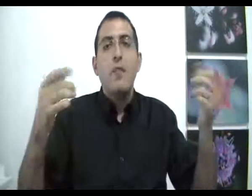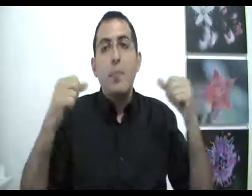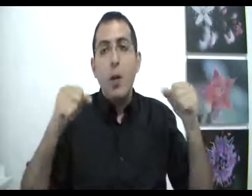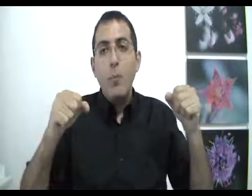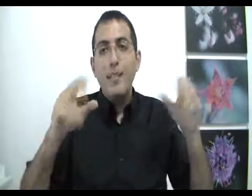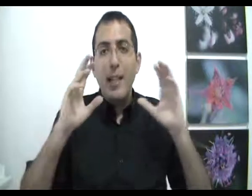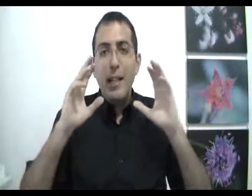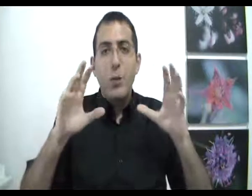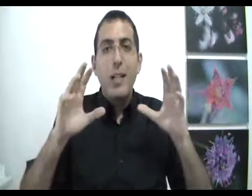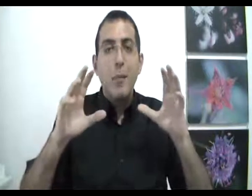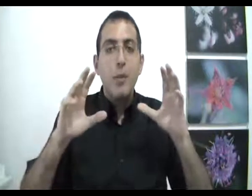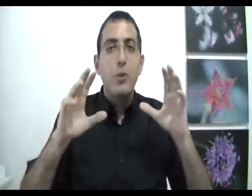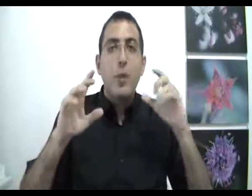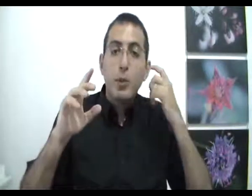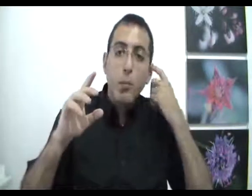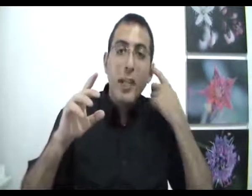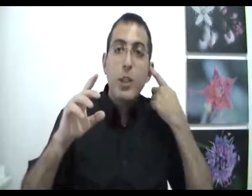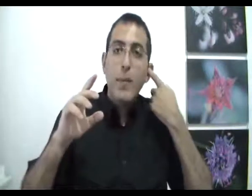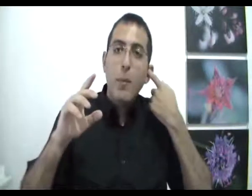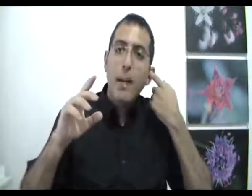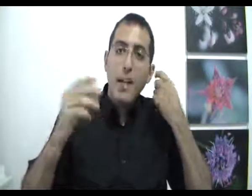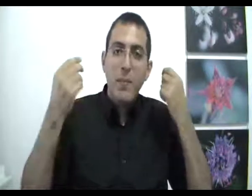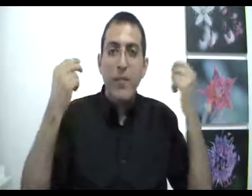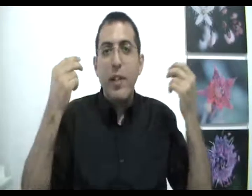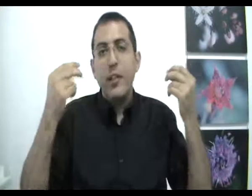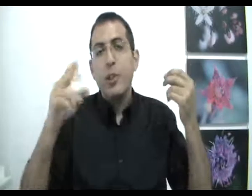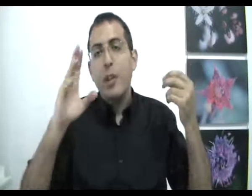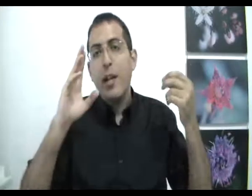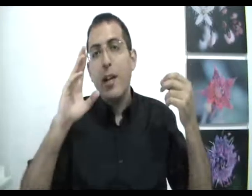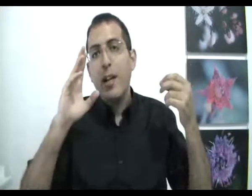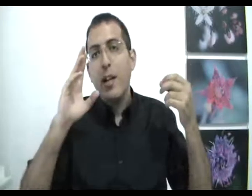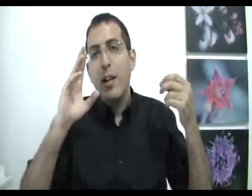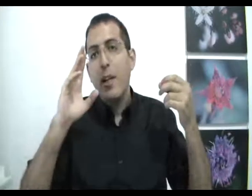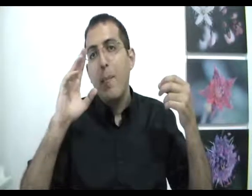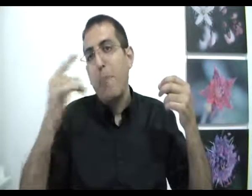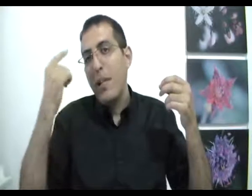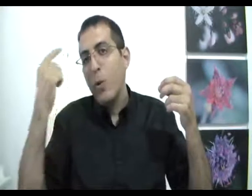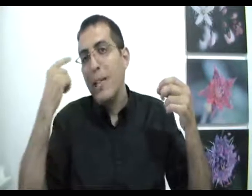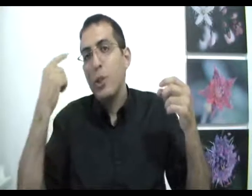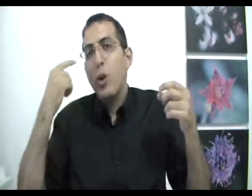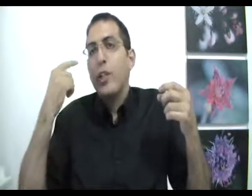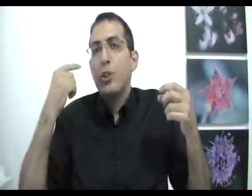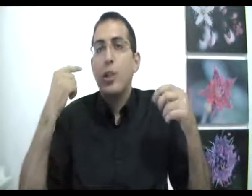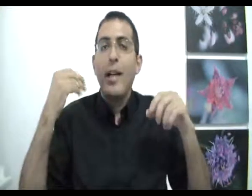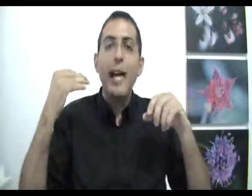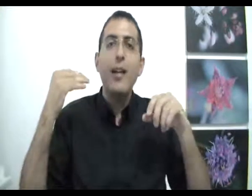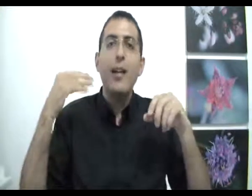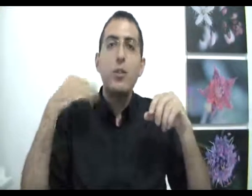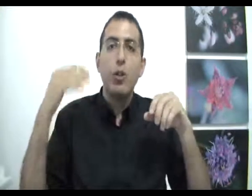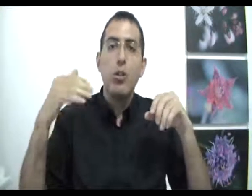ובכל מיזה נקודת מבט מסוימת. זאת אומרת שאם נאמר, אם נבין שבנקודת השורש אין רצון